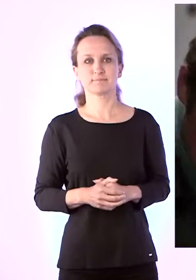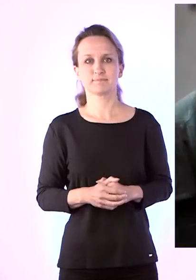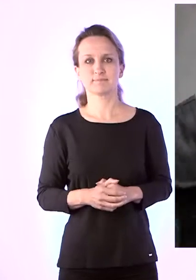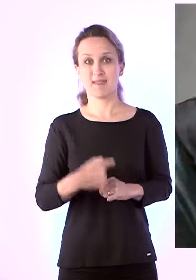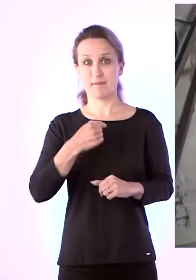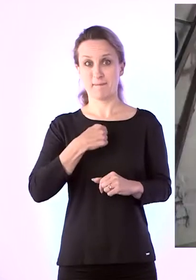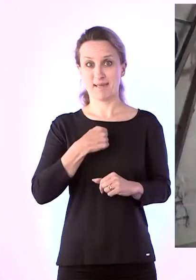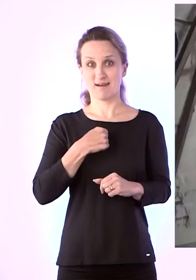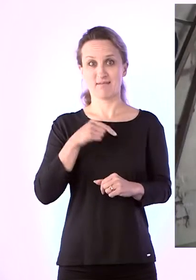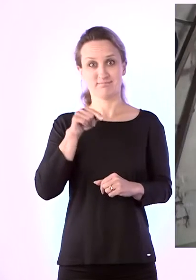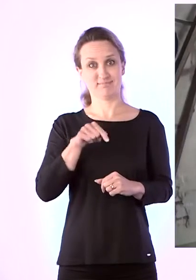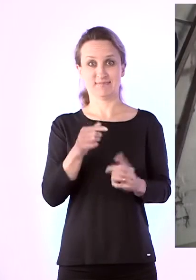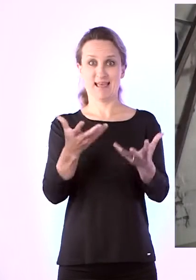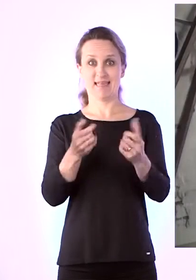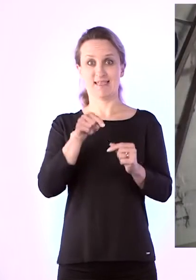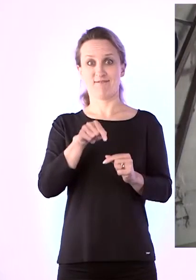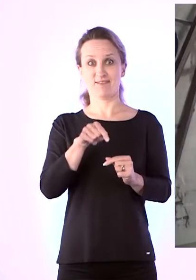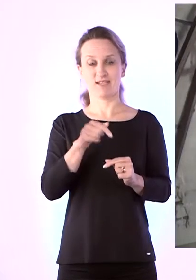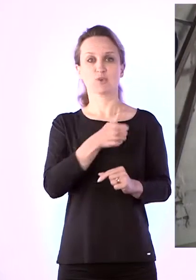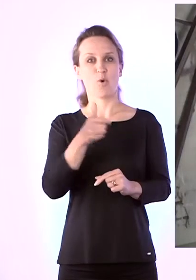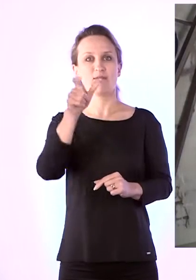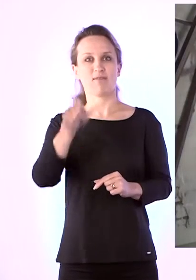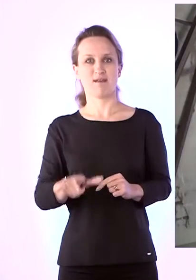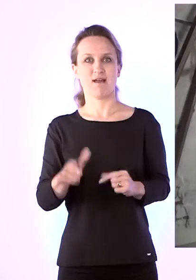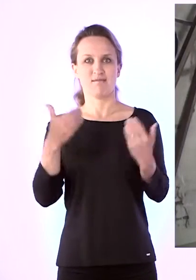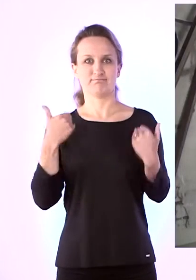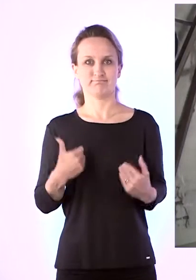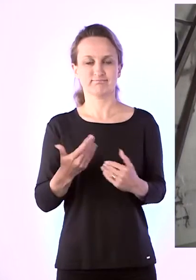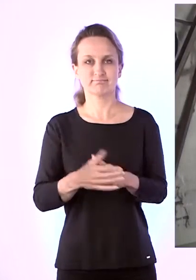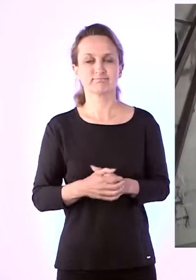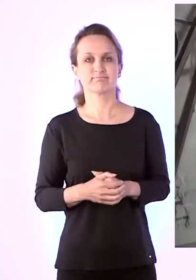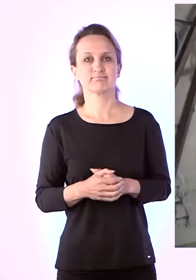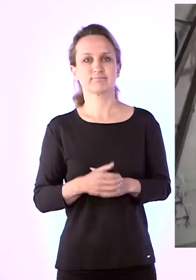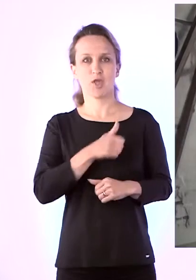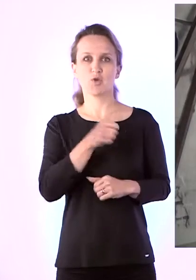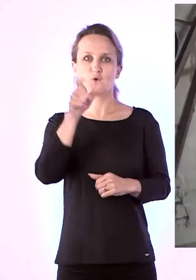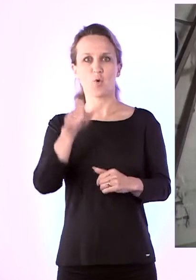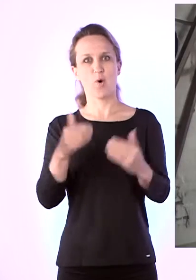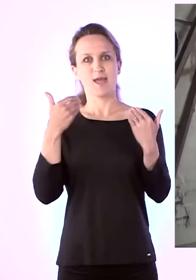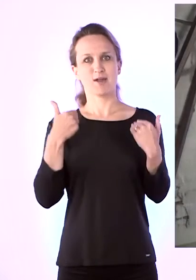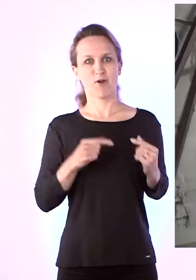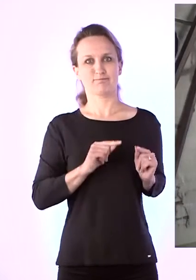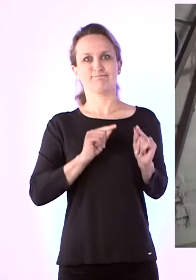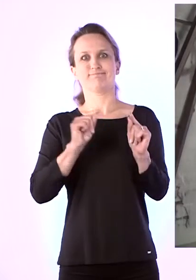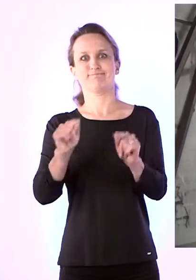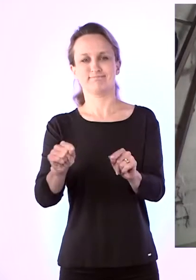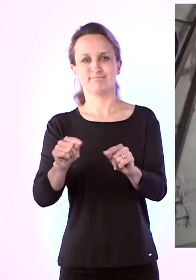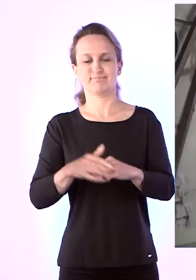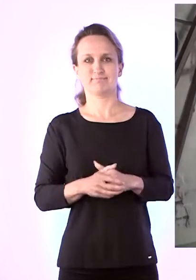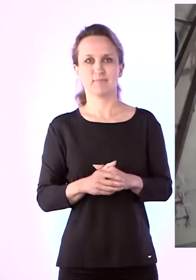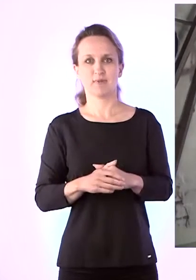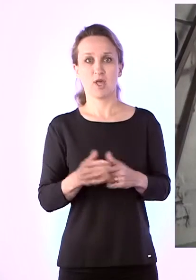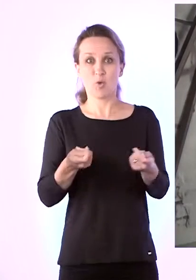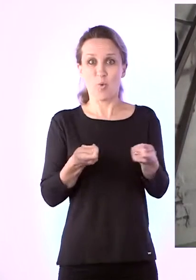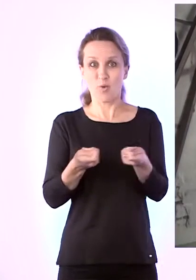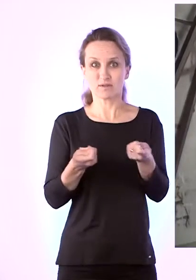olen siin ettevõttes juhataja ja võtan siis juhirolli üle. Aga kõigepealt, et midagi